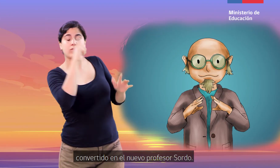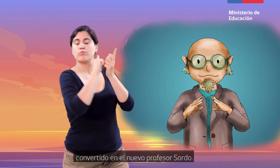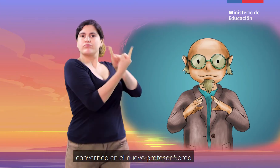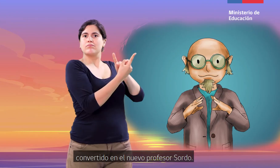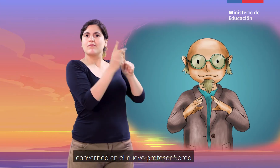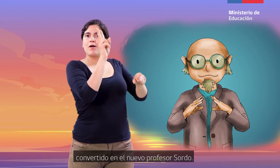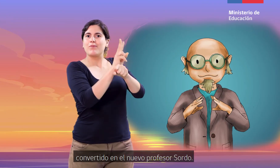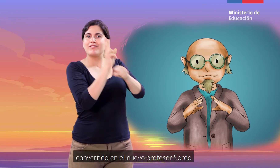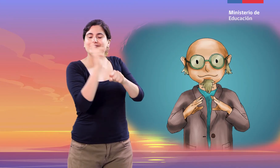profesor sordo.